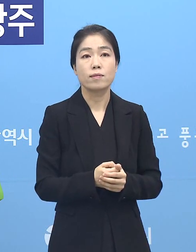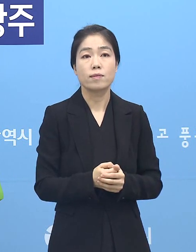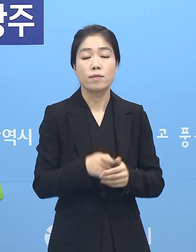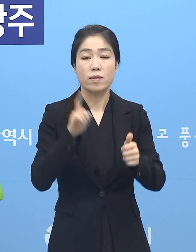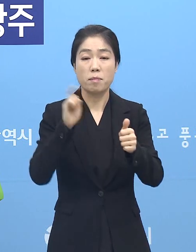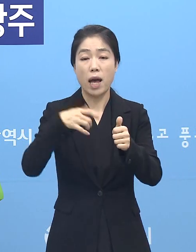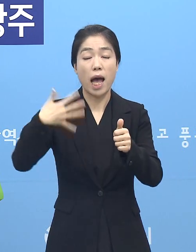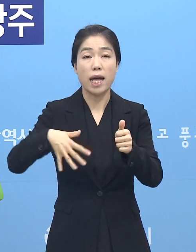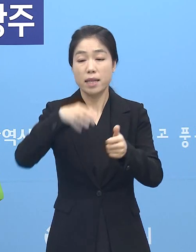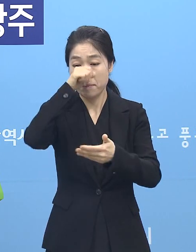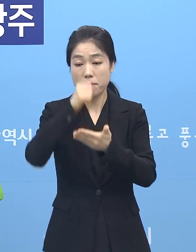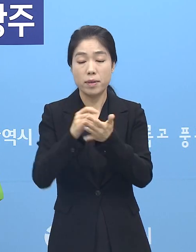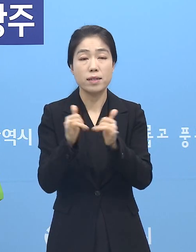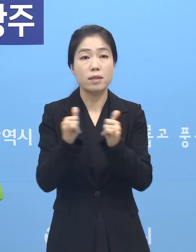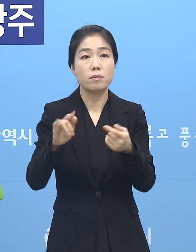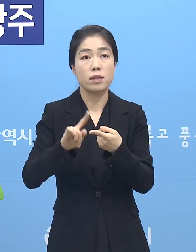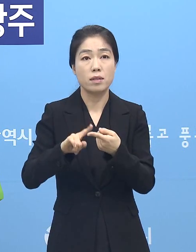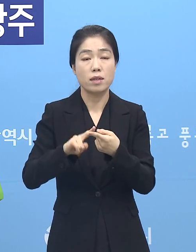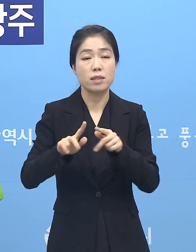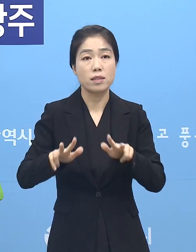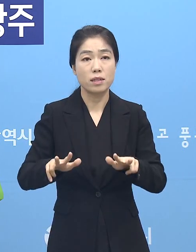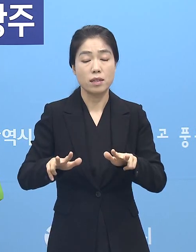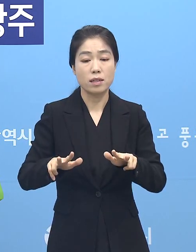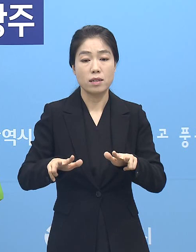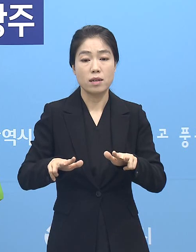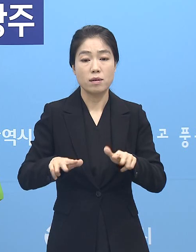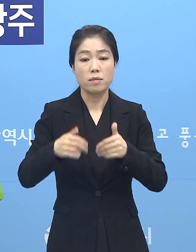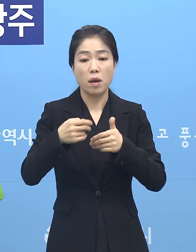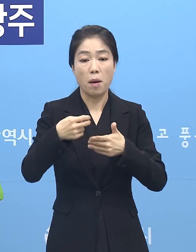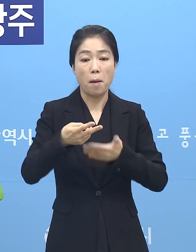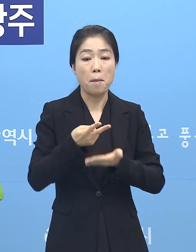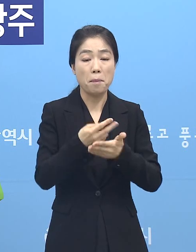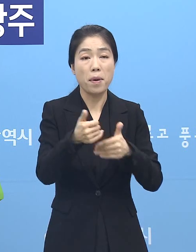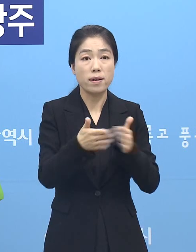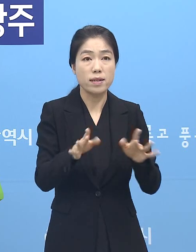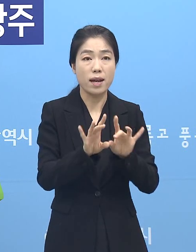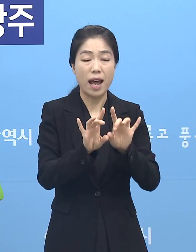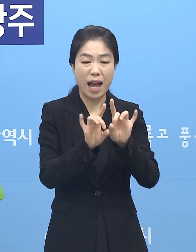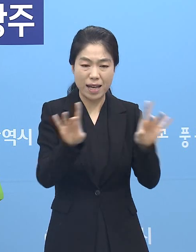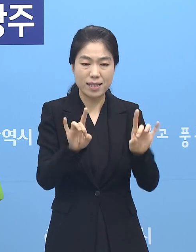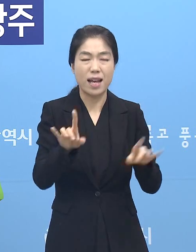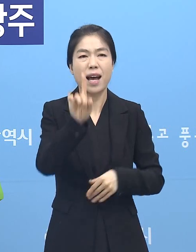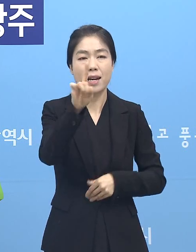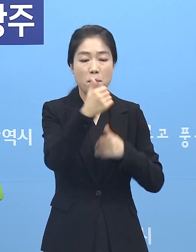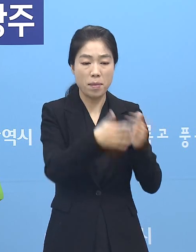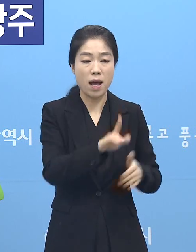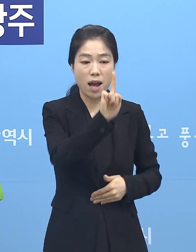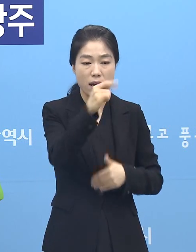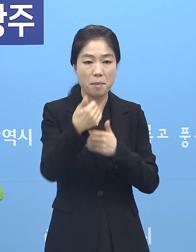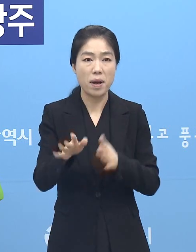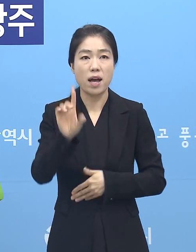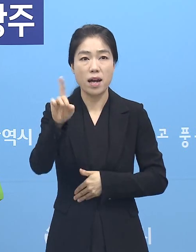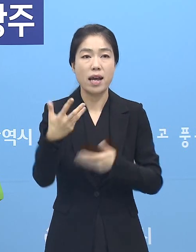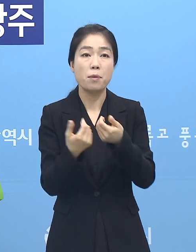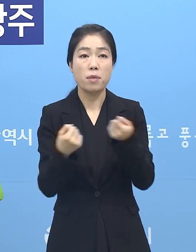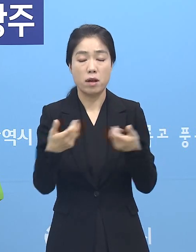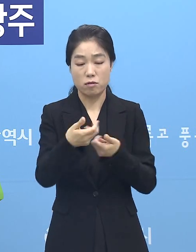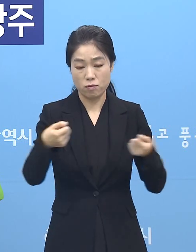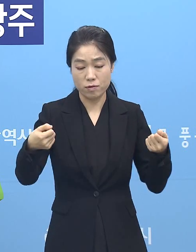그리고 확진되지 않는 부분에 대해서는 지금 남아있는 병실에 가급적 1명씩 분리해서